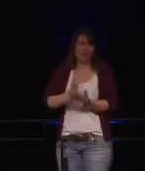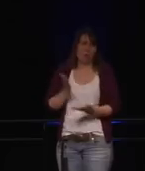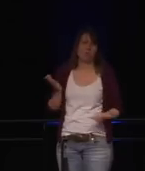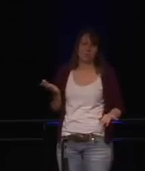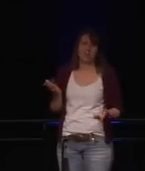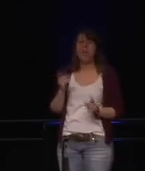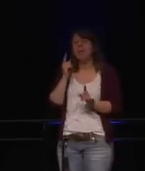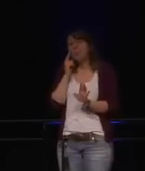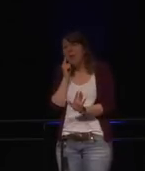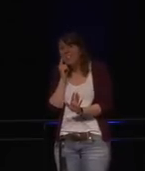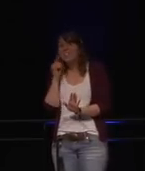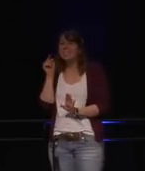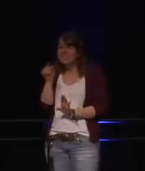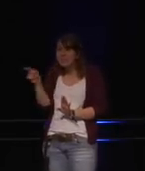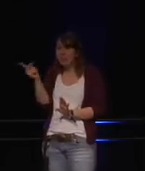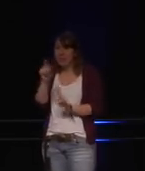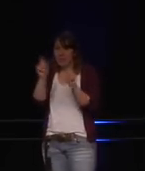Zurzeit sammeln sie es nur.